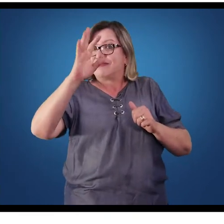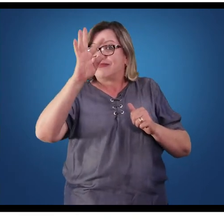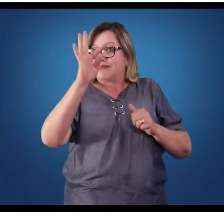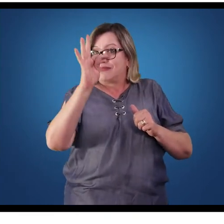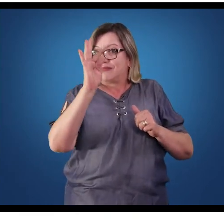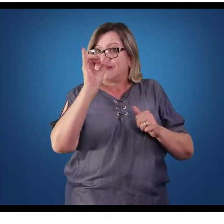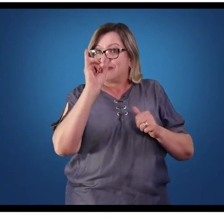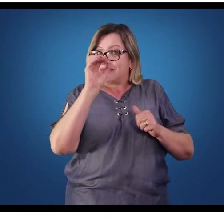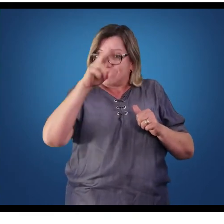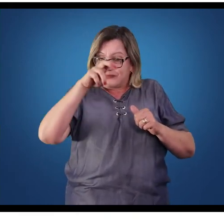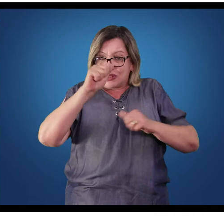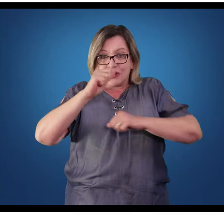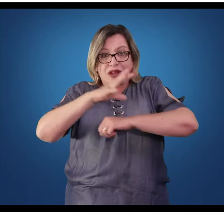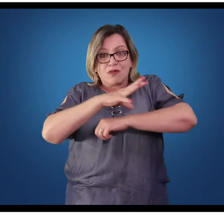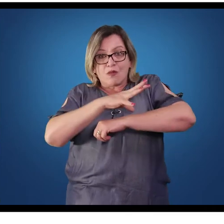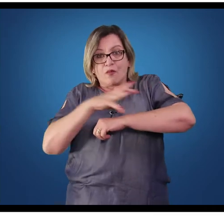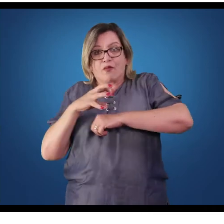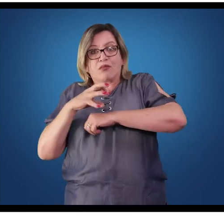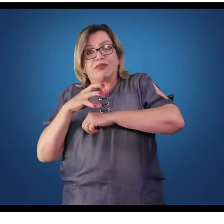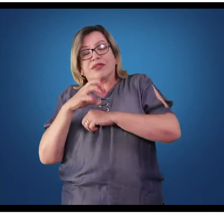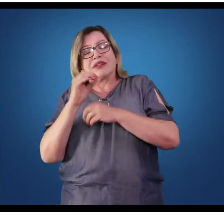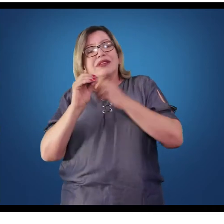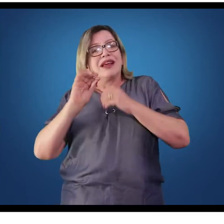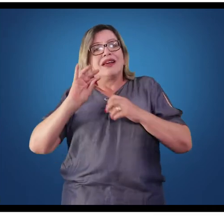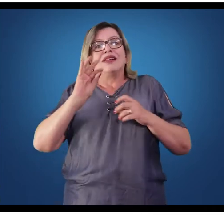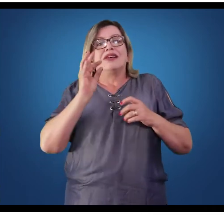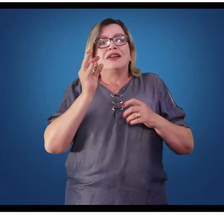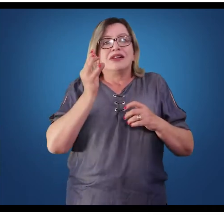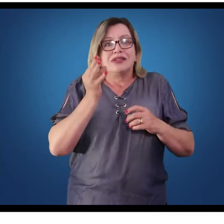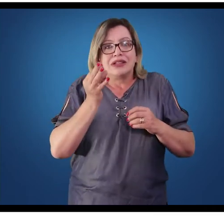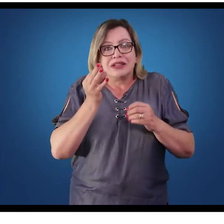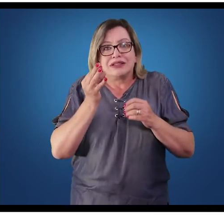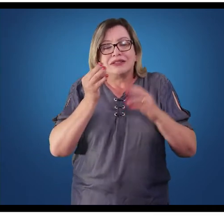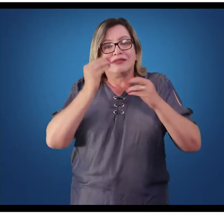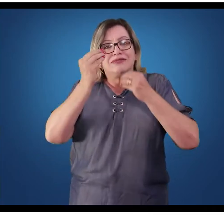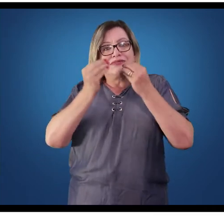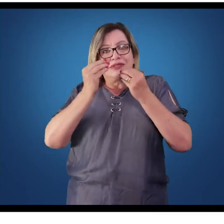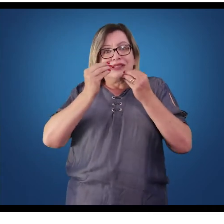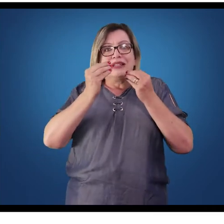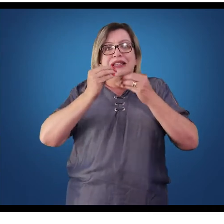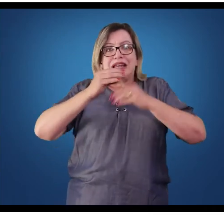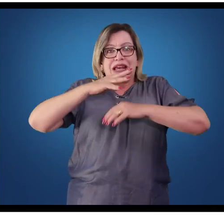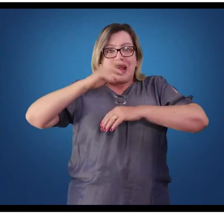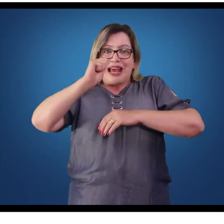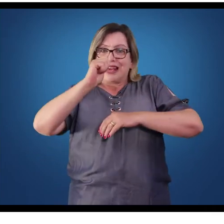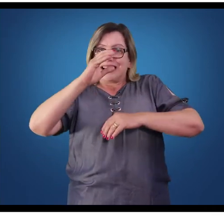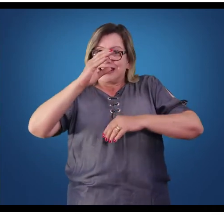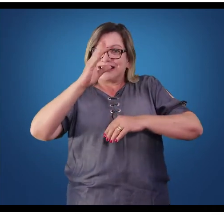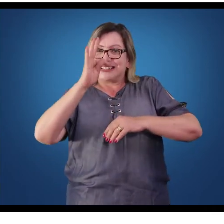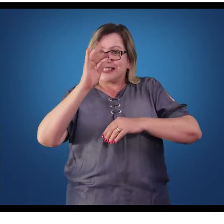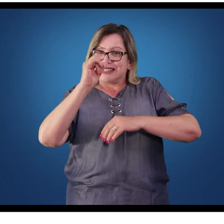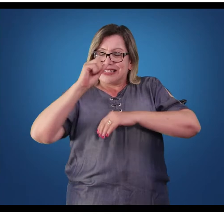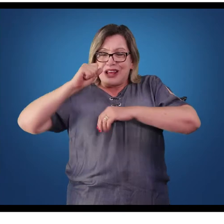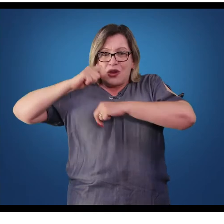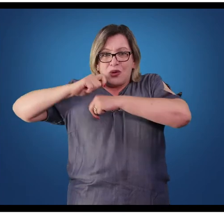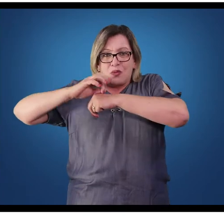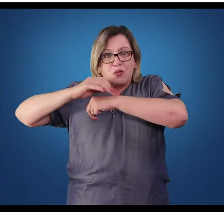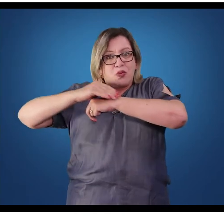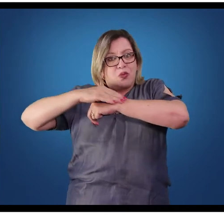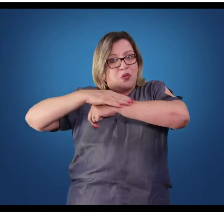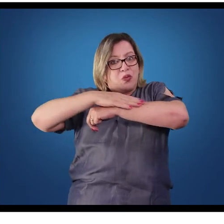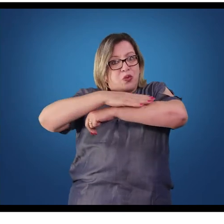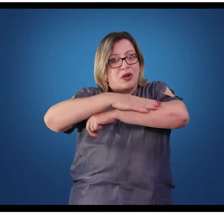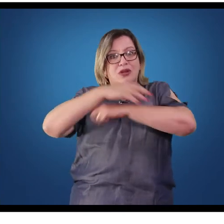na sua direção. Quando isso acontece, os filamentos de actina deslizam sobre os filamentos de